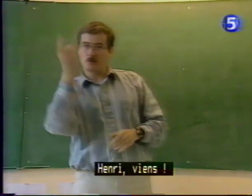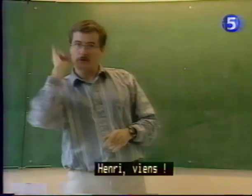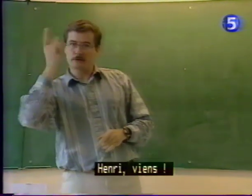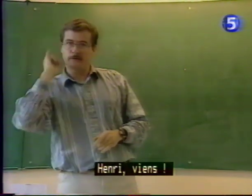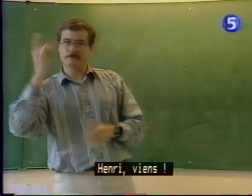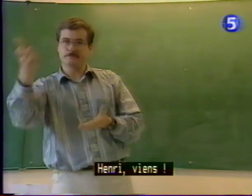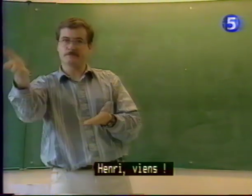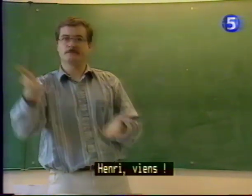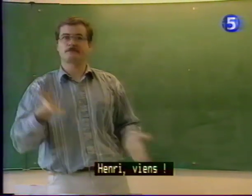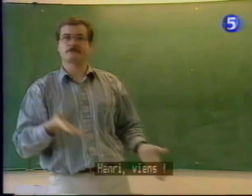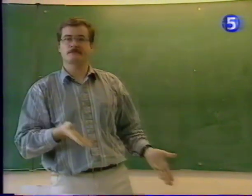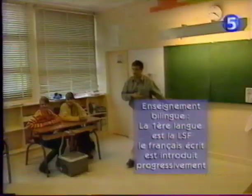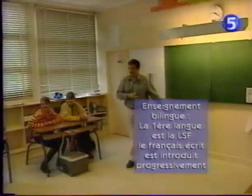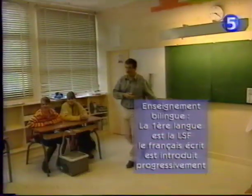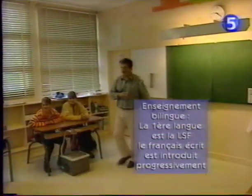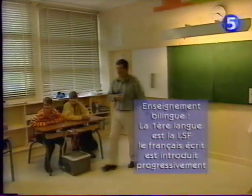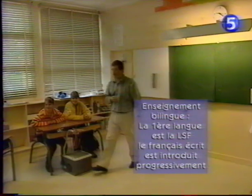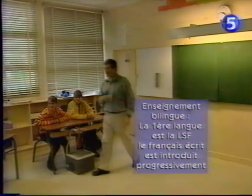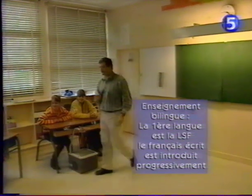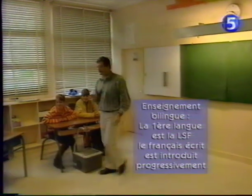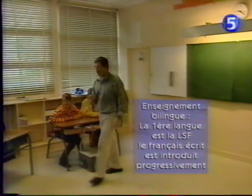Henri, tu peux venir ?